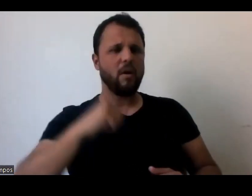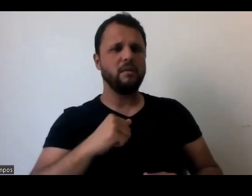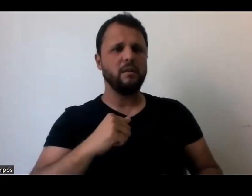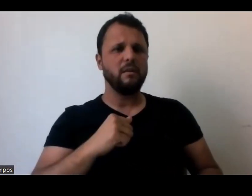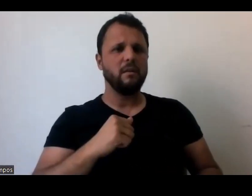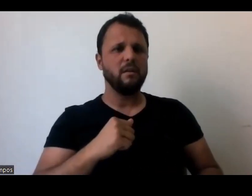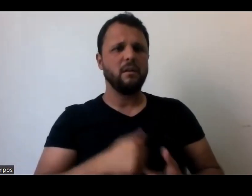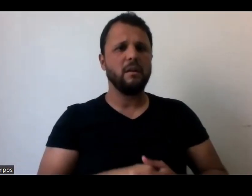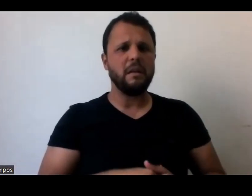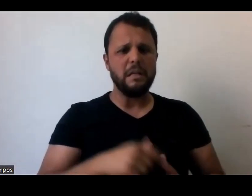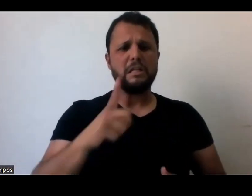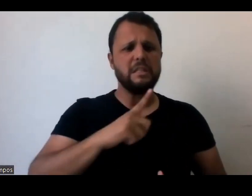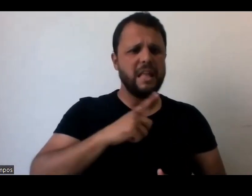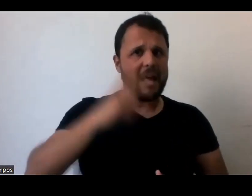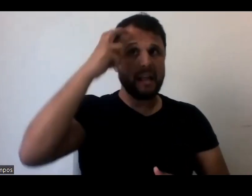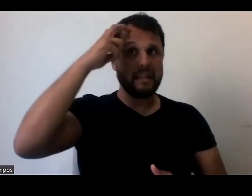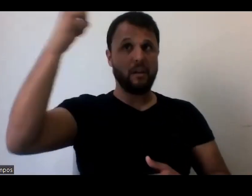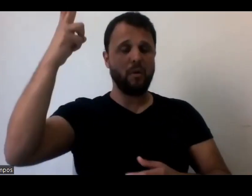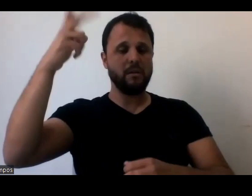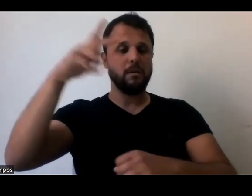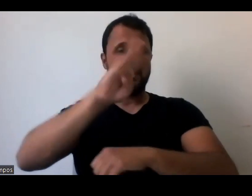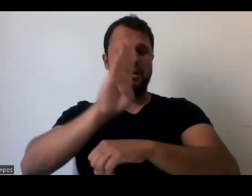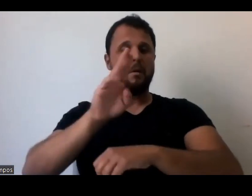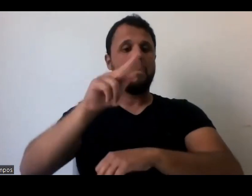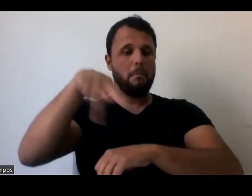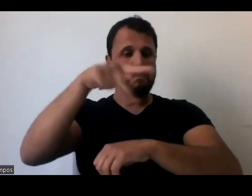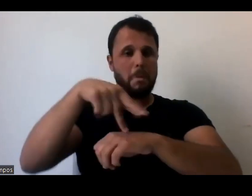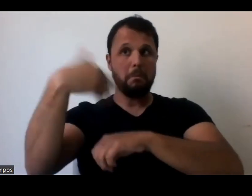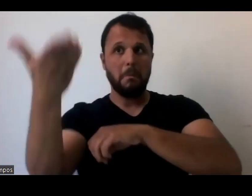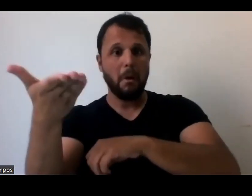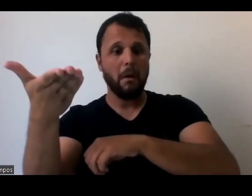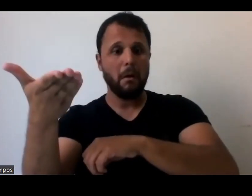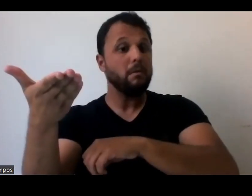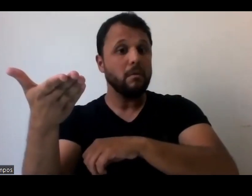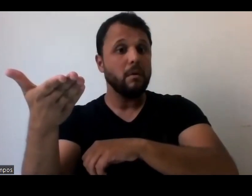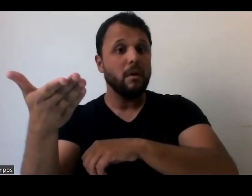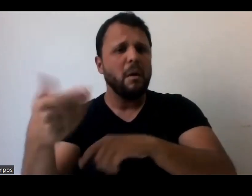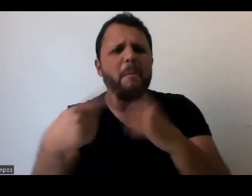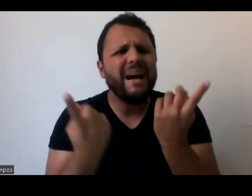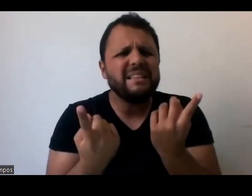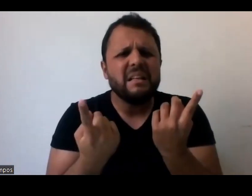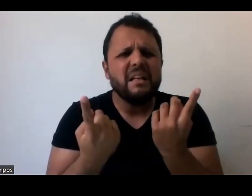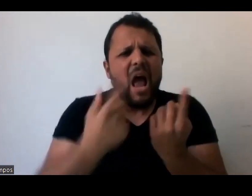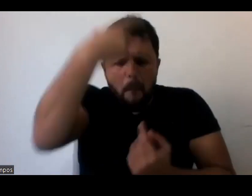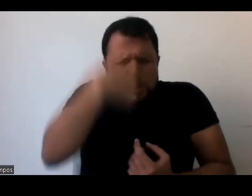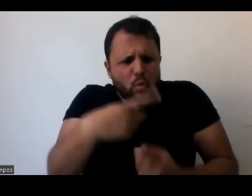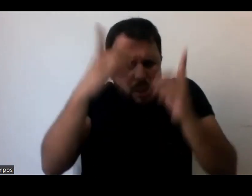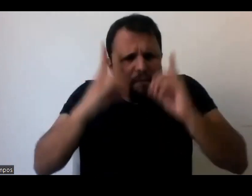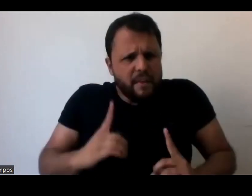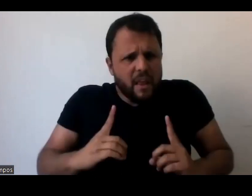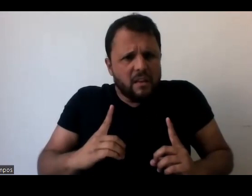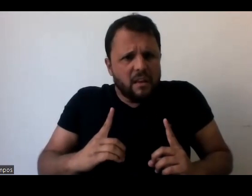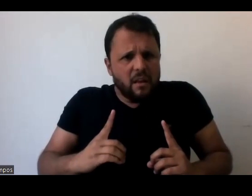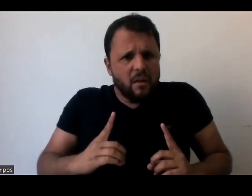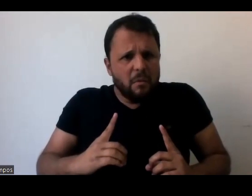estrangeiros, a gente também oferece. Né, Bé? Eu achei que tem aqui, Sim. Aqui tem pra todo o que você quer. Tá aqui, Conta na